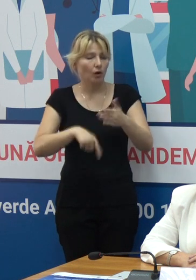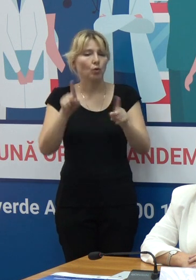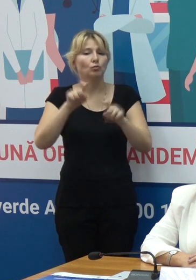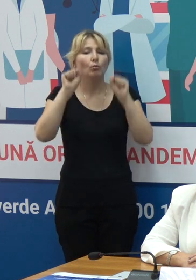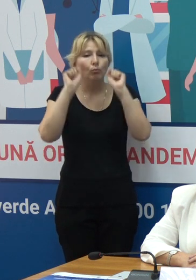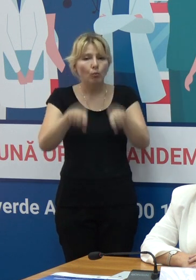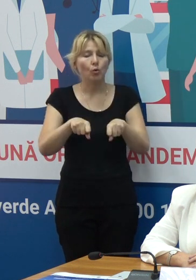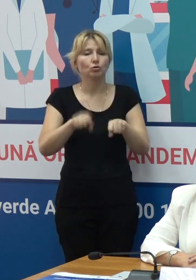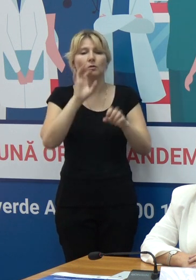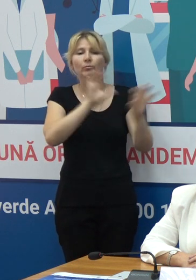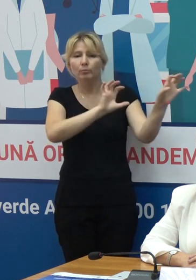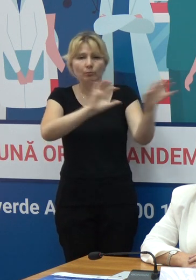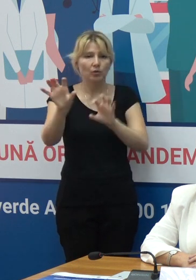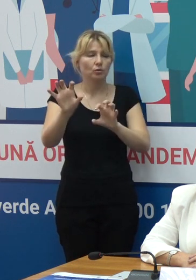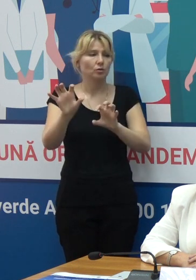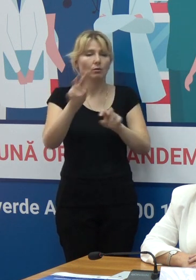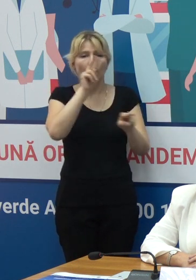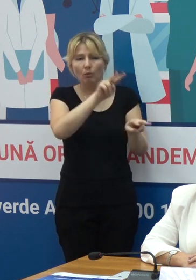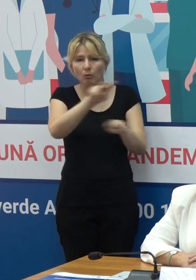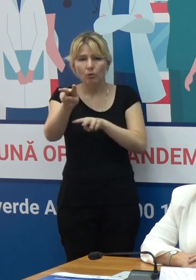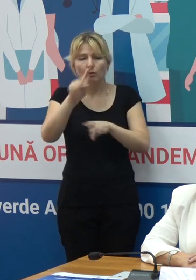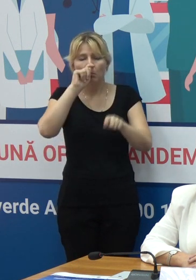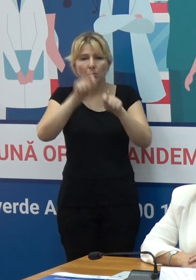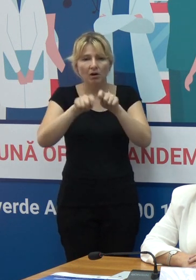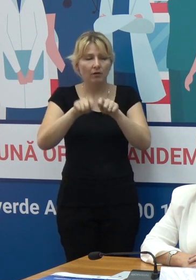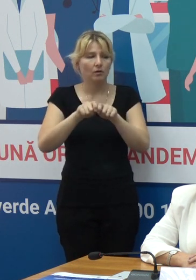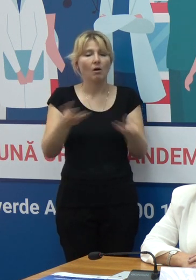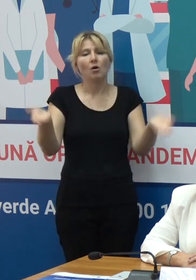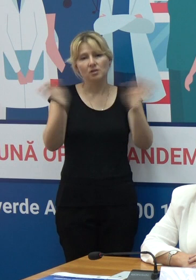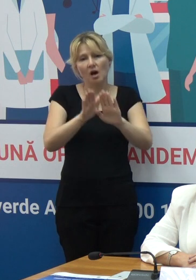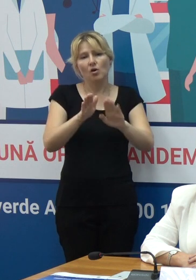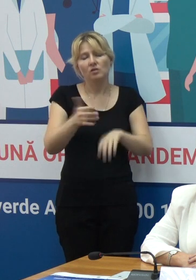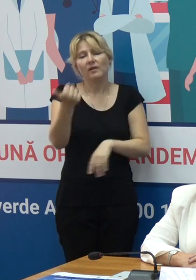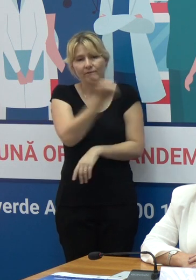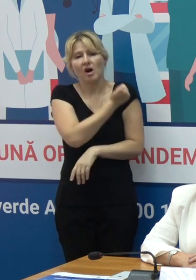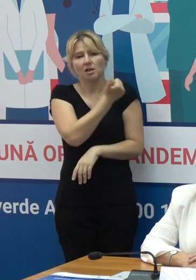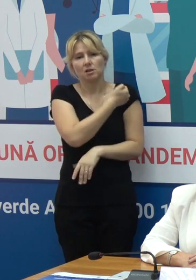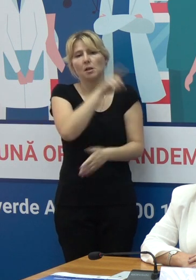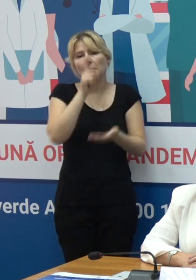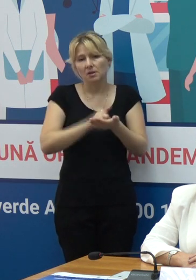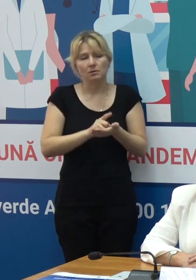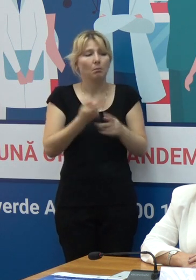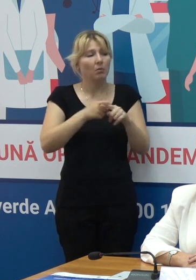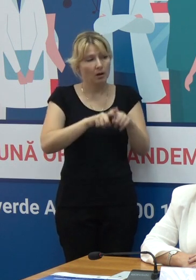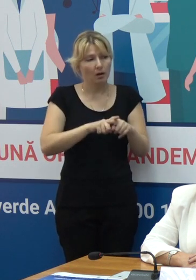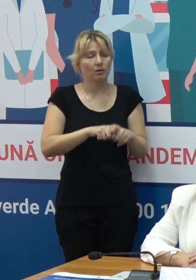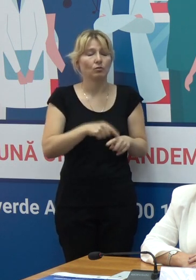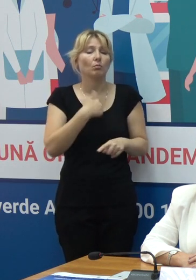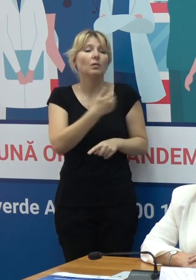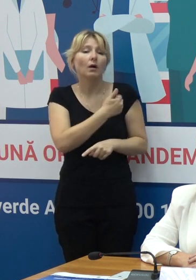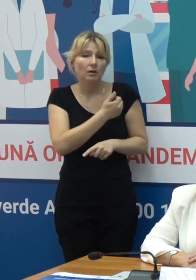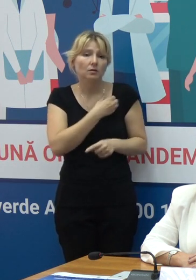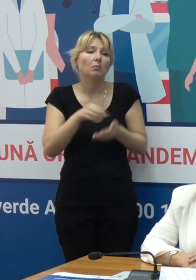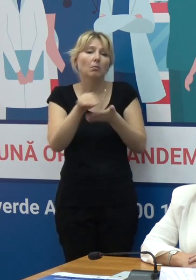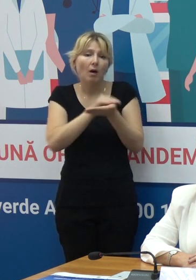asigure controlul acestei infecții rămâne vaccinare. Și de aceea venim încă o dată